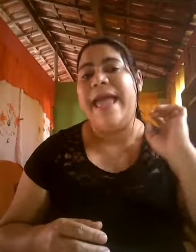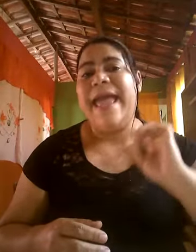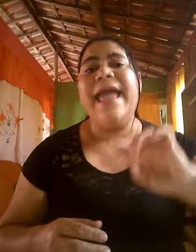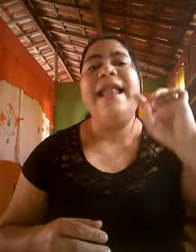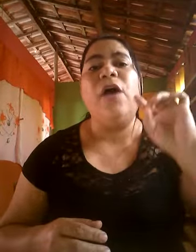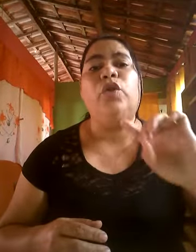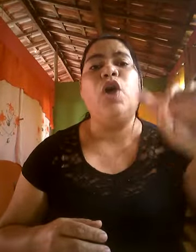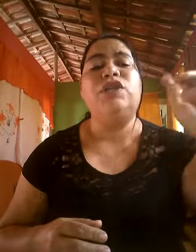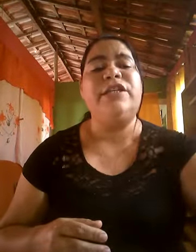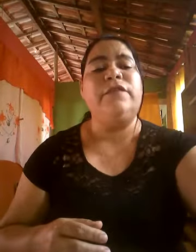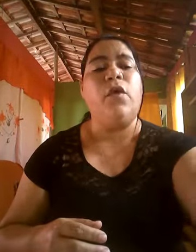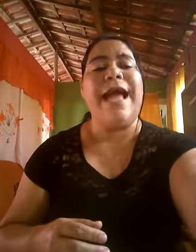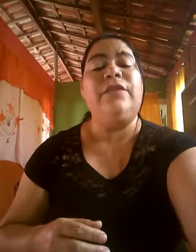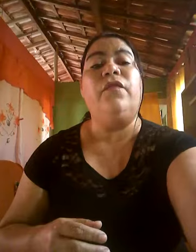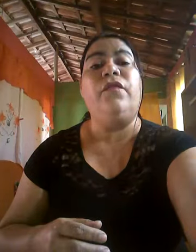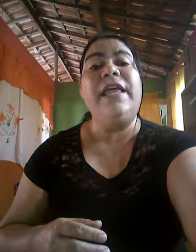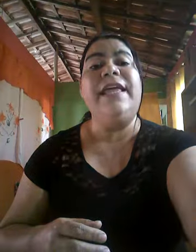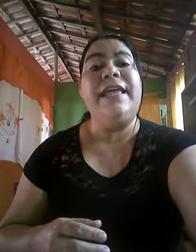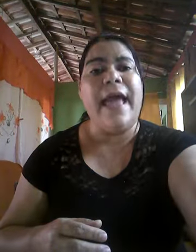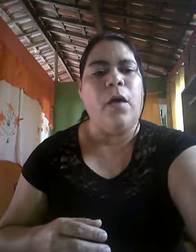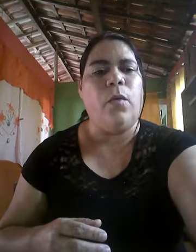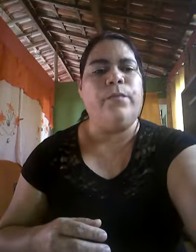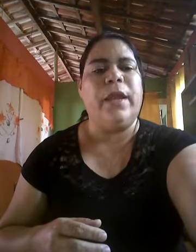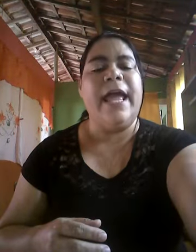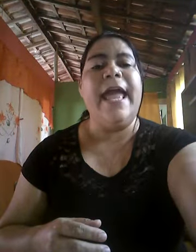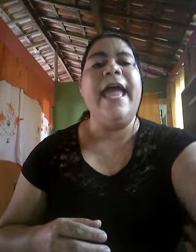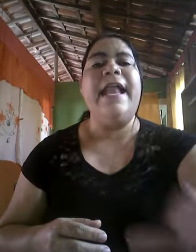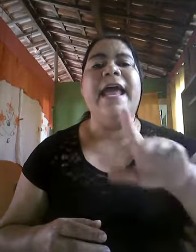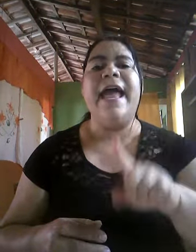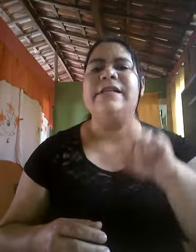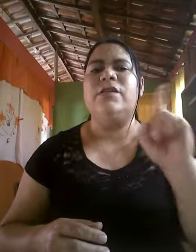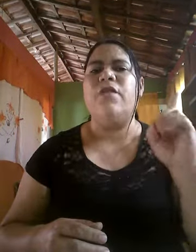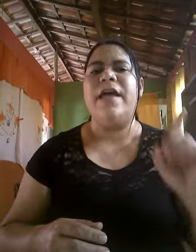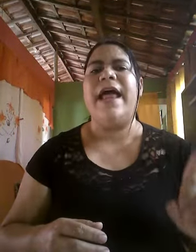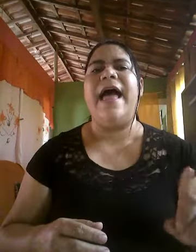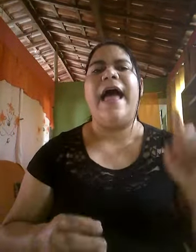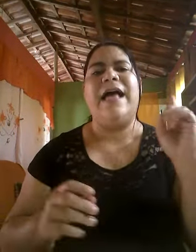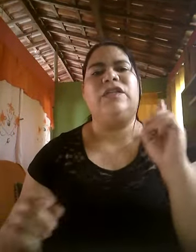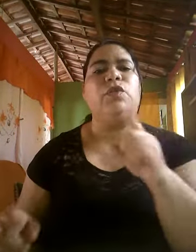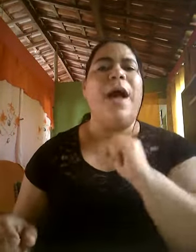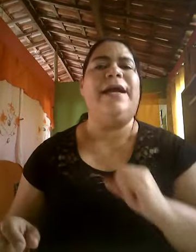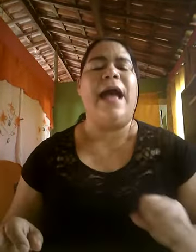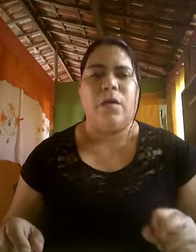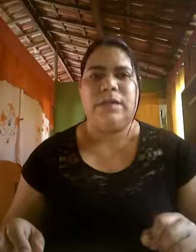ele é o nosso advogado fiel. Ele resolverá a sua causa,